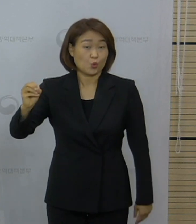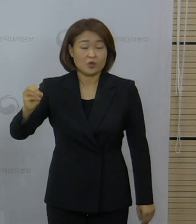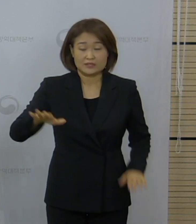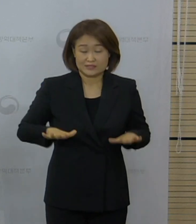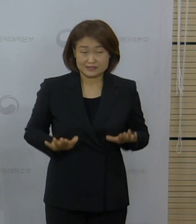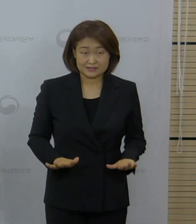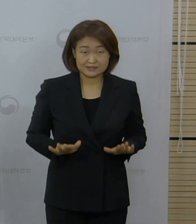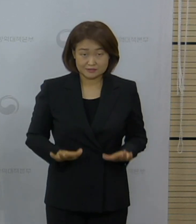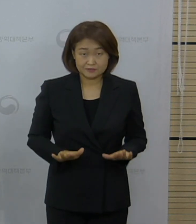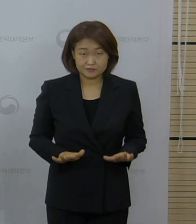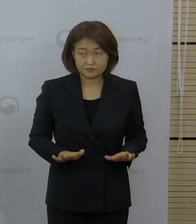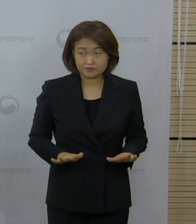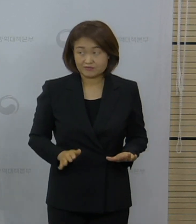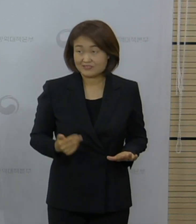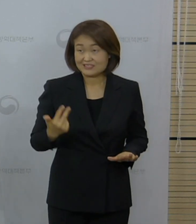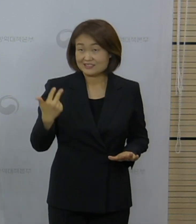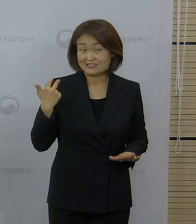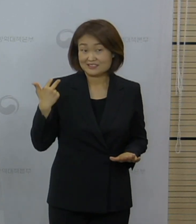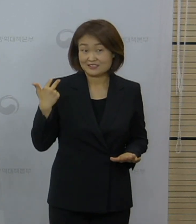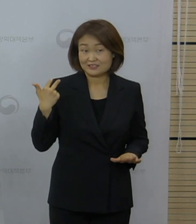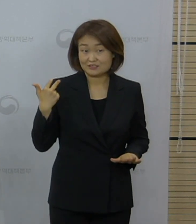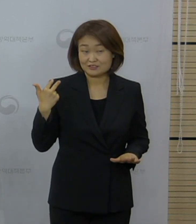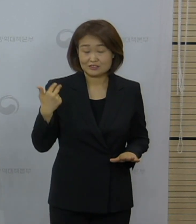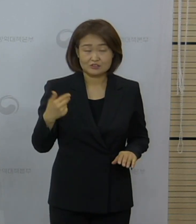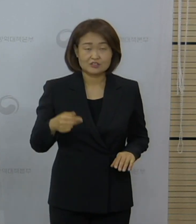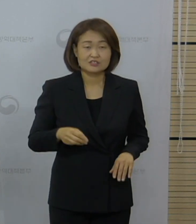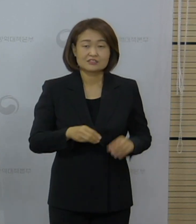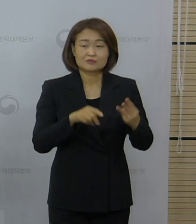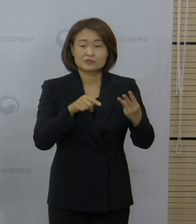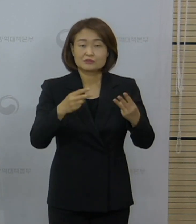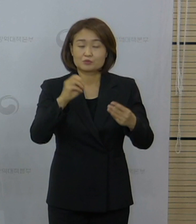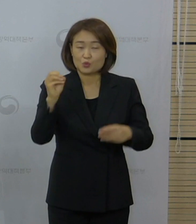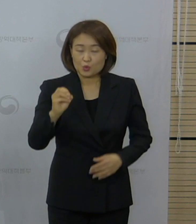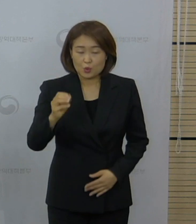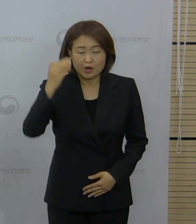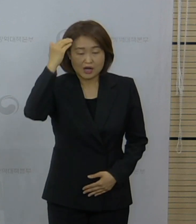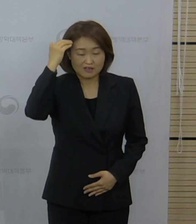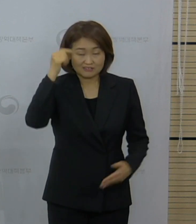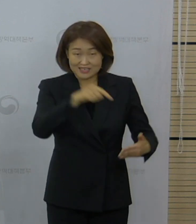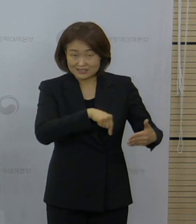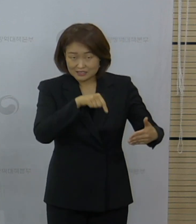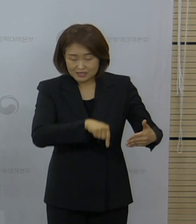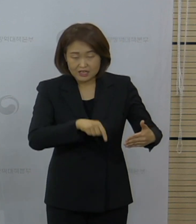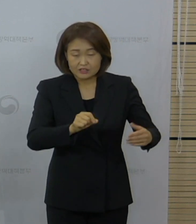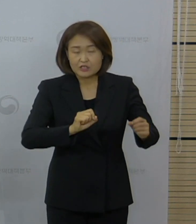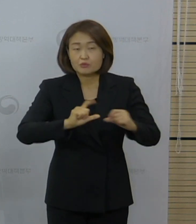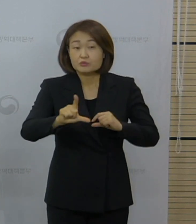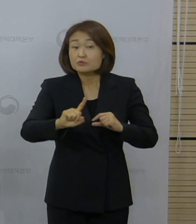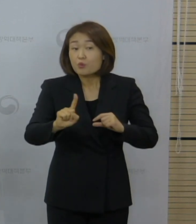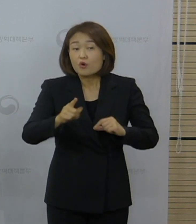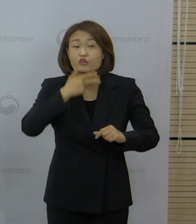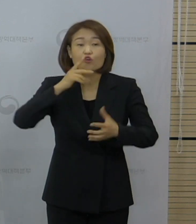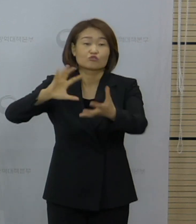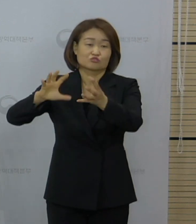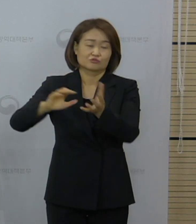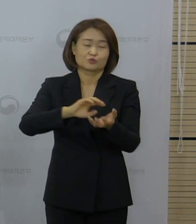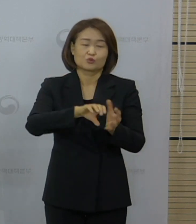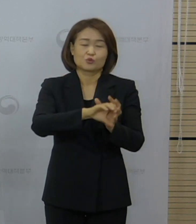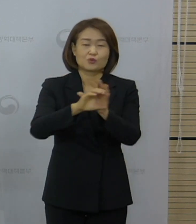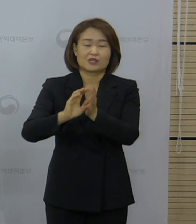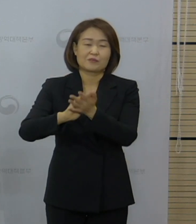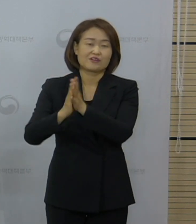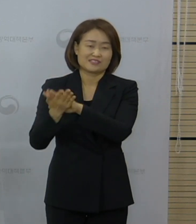지금은 지난 한 주에는 3.2% 국내였고 영국 변이었다고 말씀드리고자 합니다.